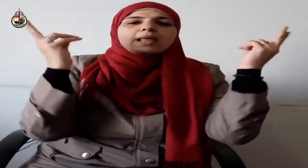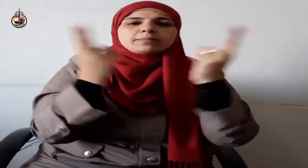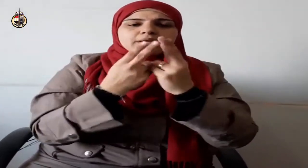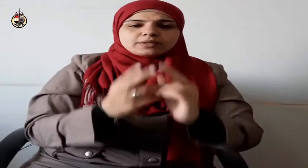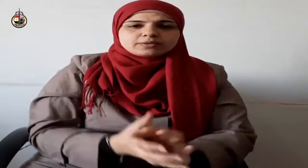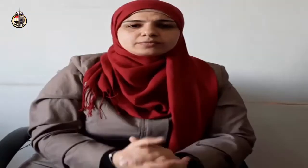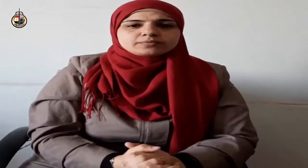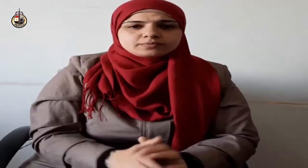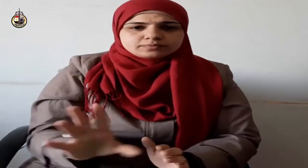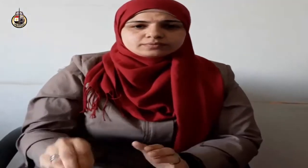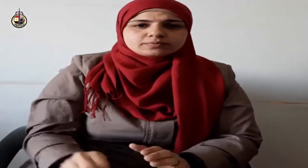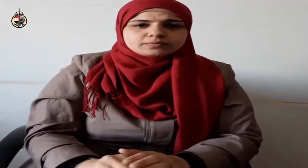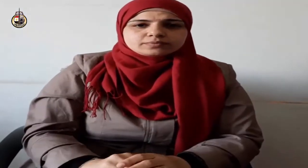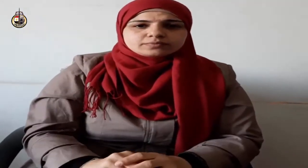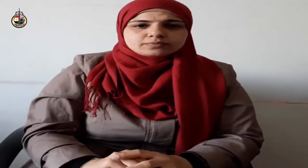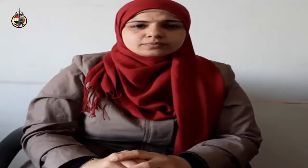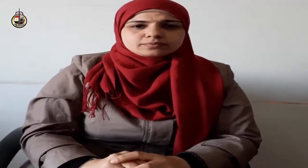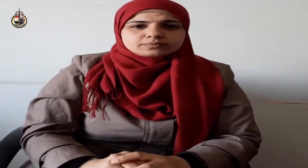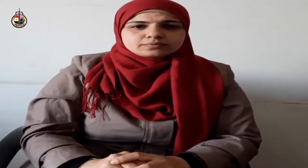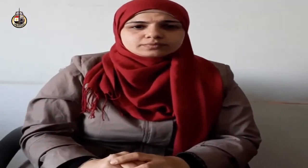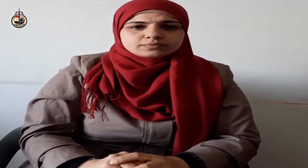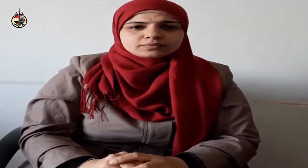ليصلحوا دنياهم بدينهم